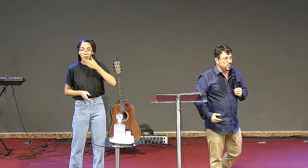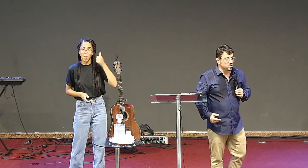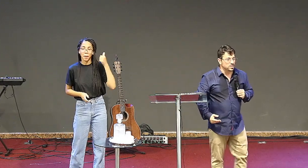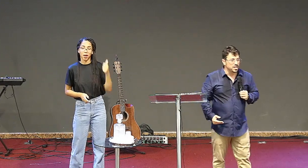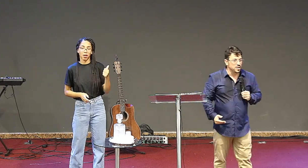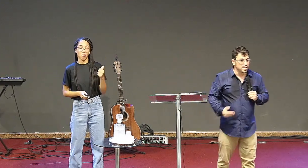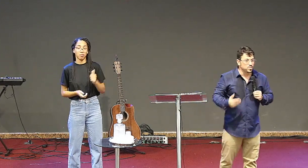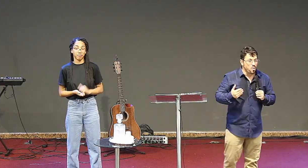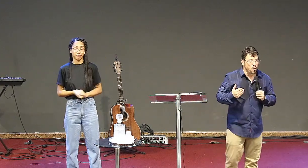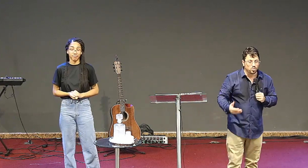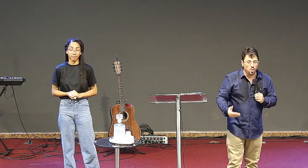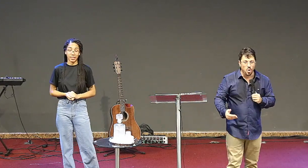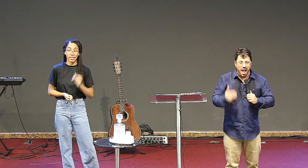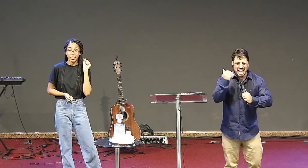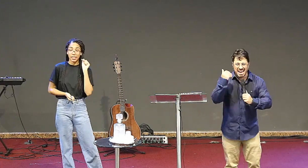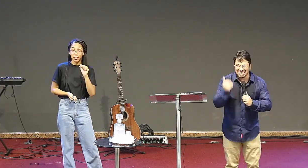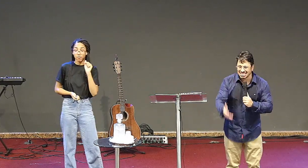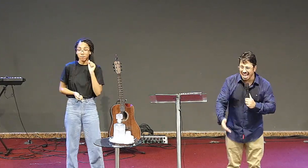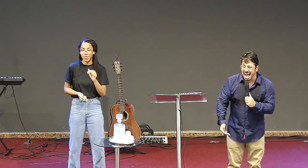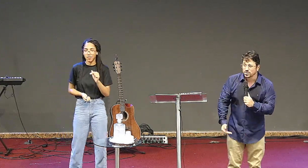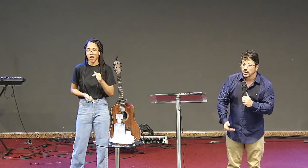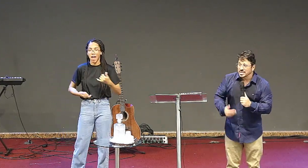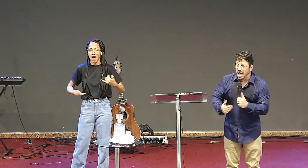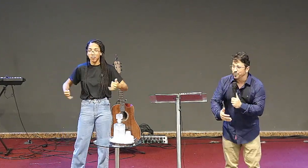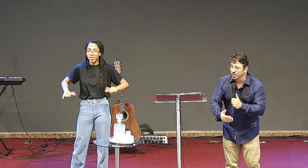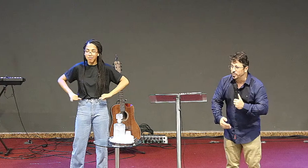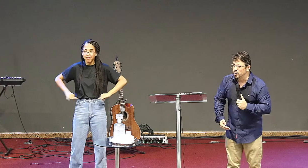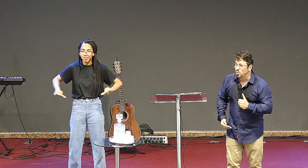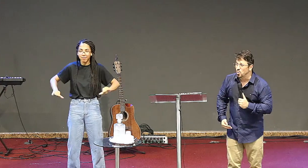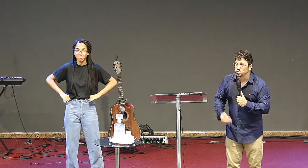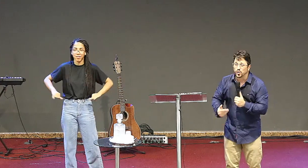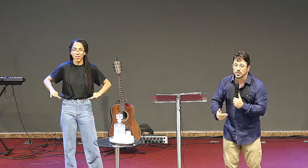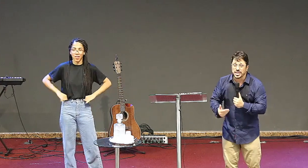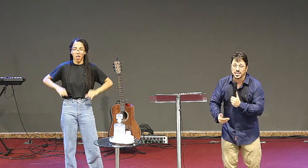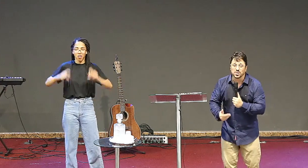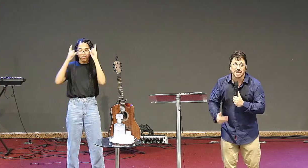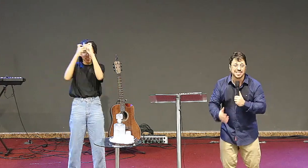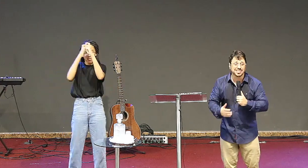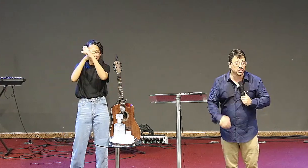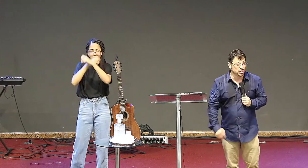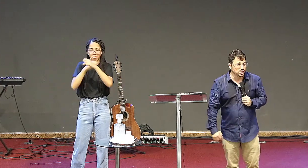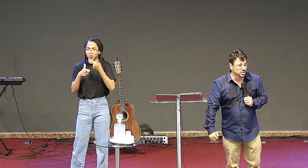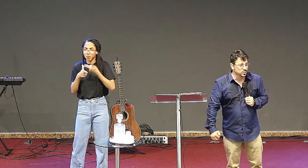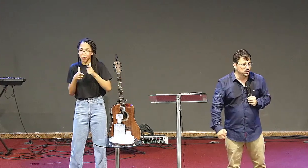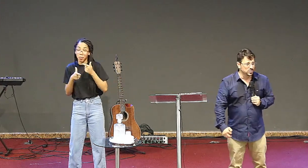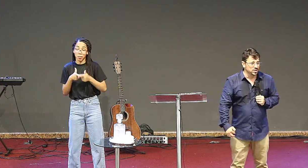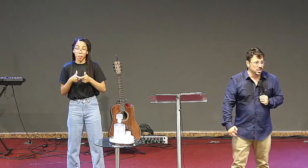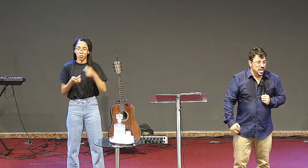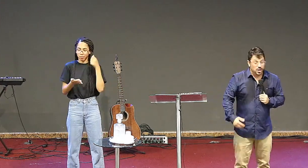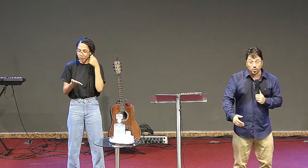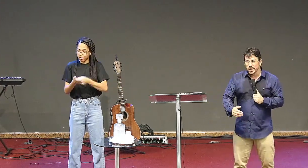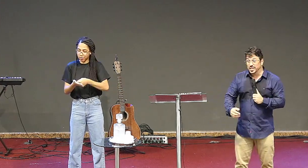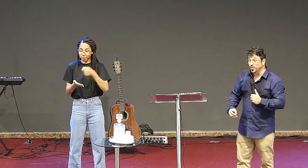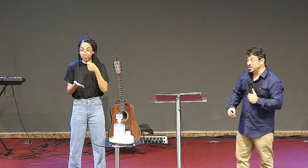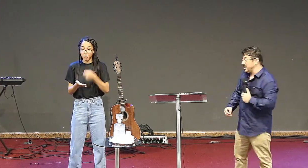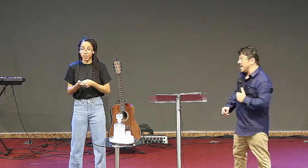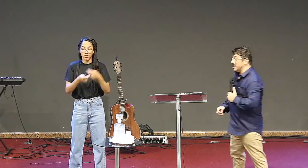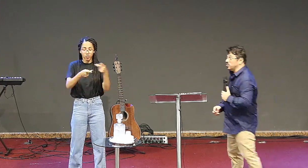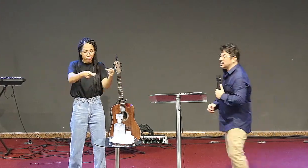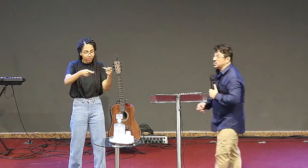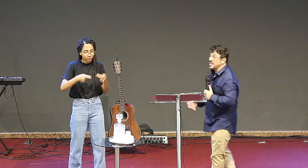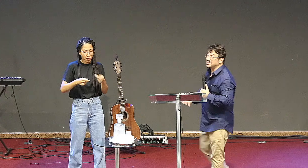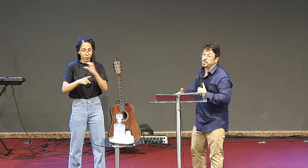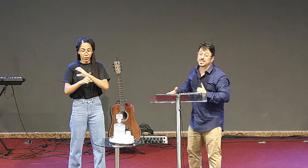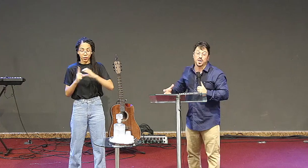eu estou vendo você que mesmo com dor, cansado, está vindo para o culto, você que não está desistindo, eu estou vendo você